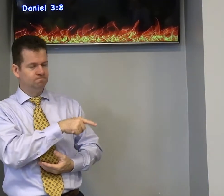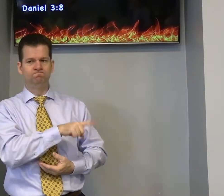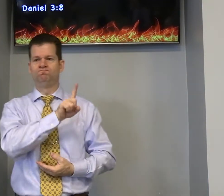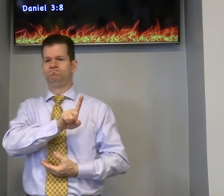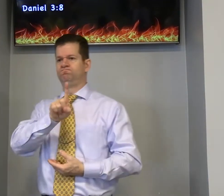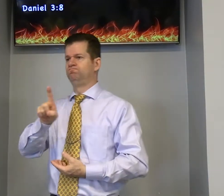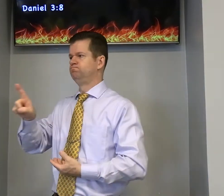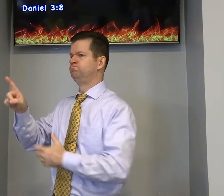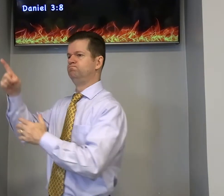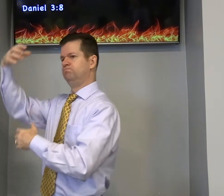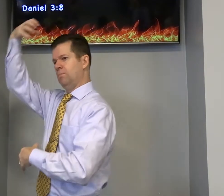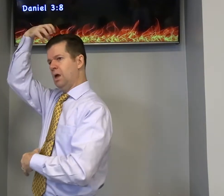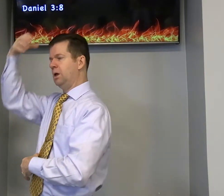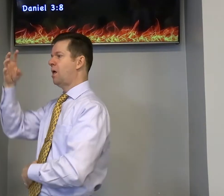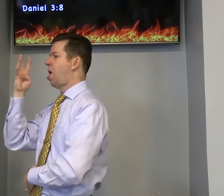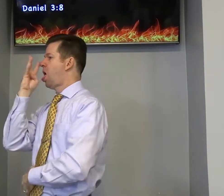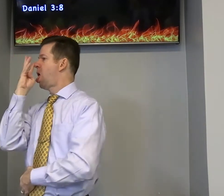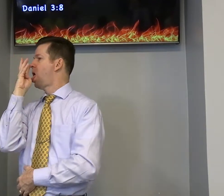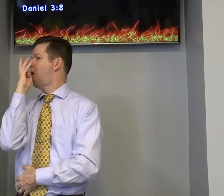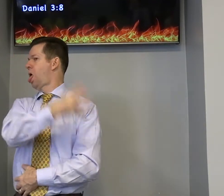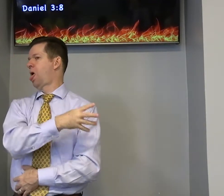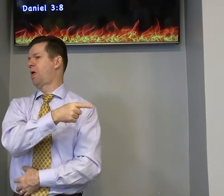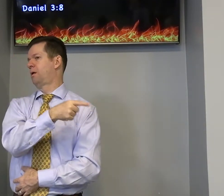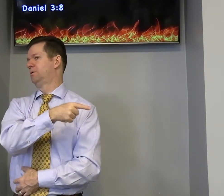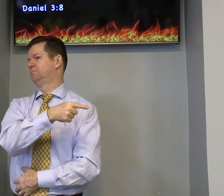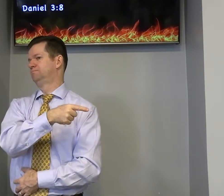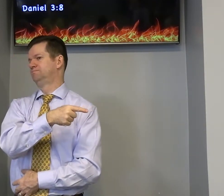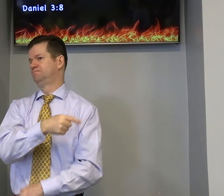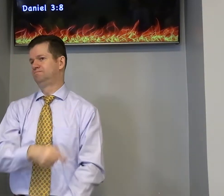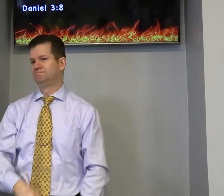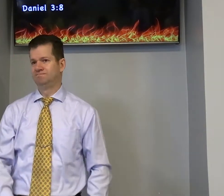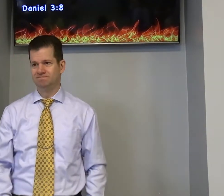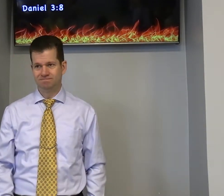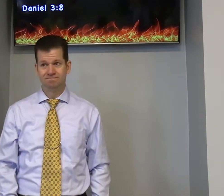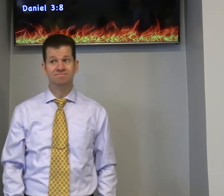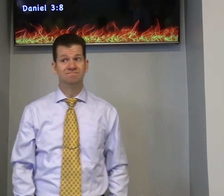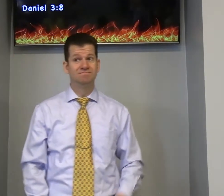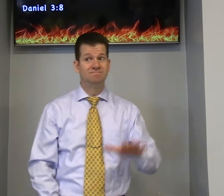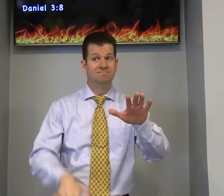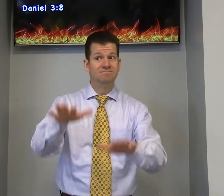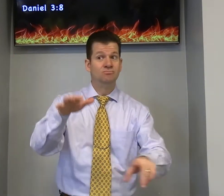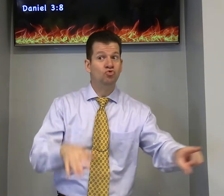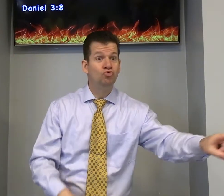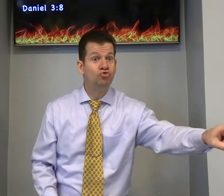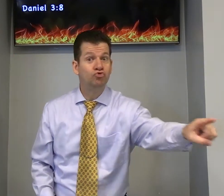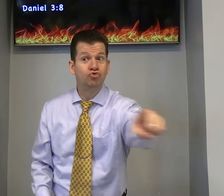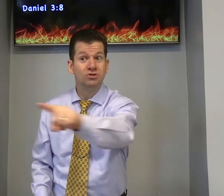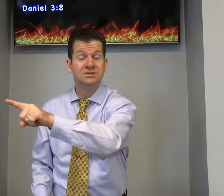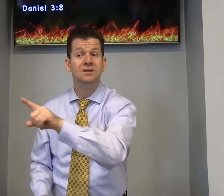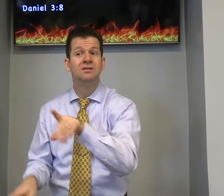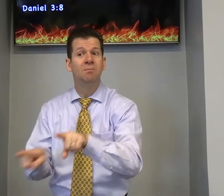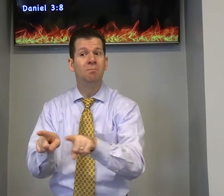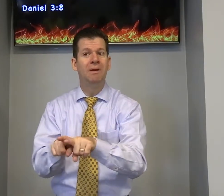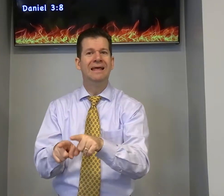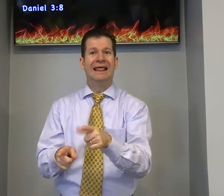que é o Deus e acusaram os judeus as vezes você